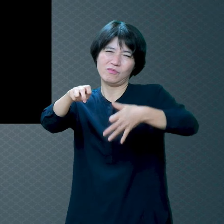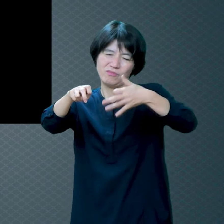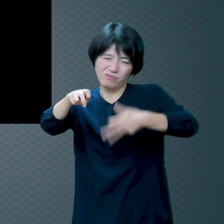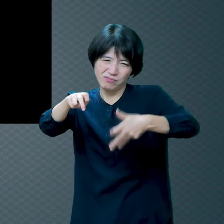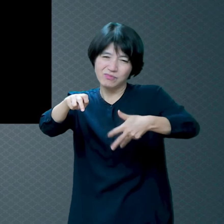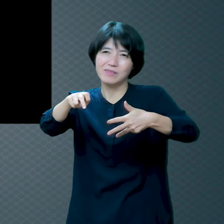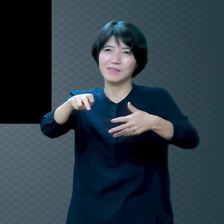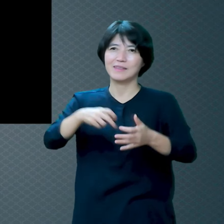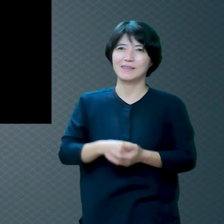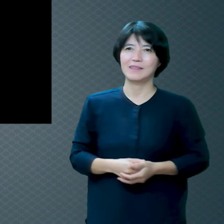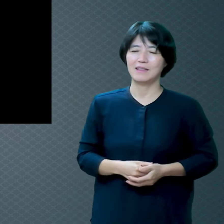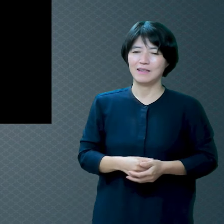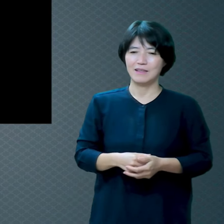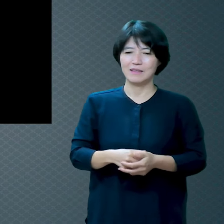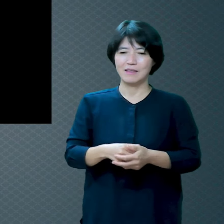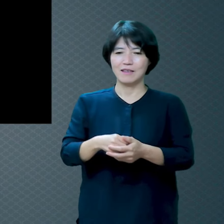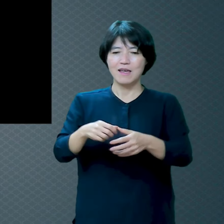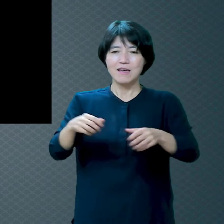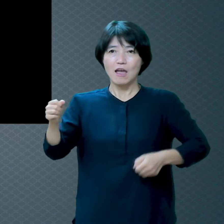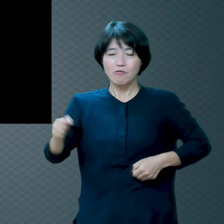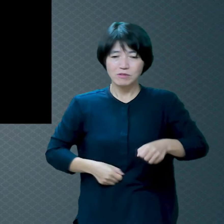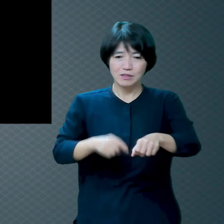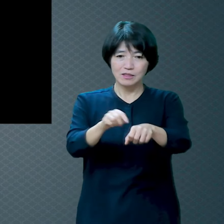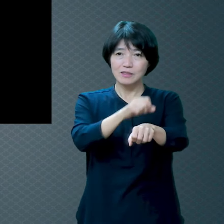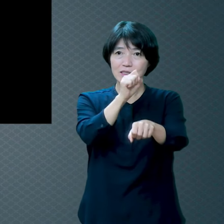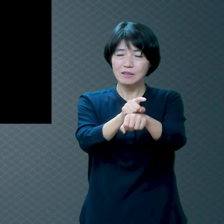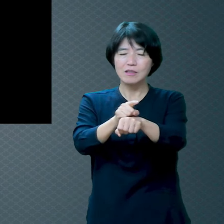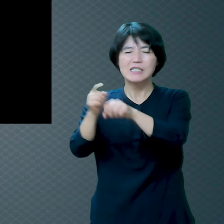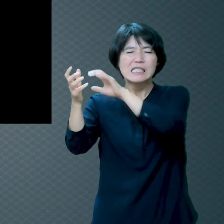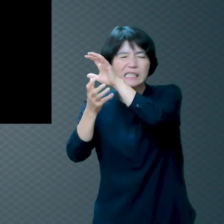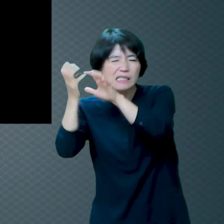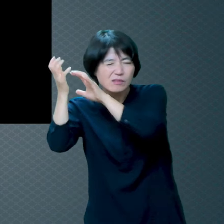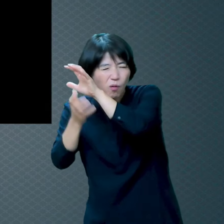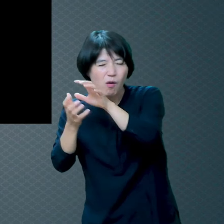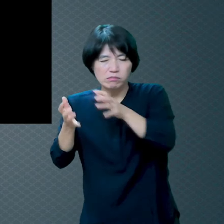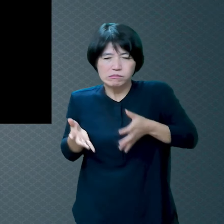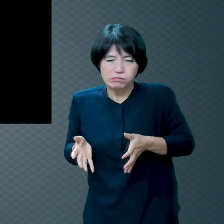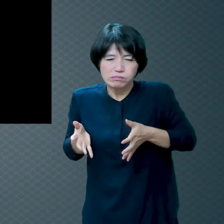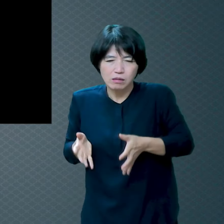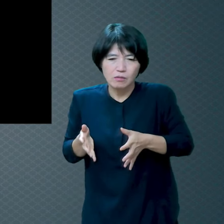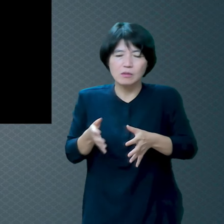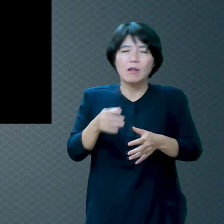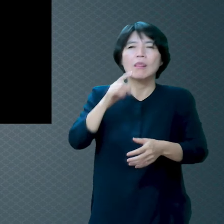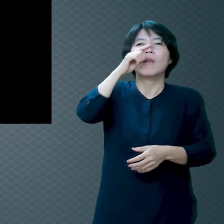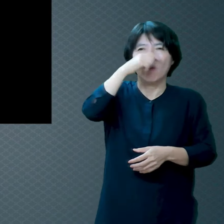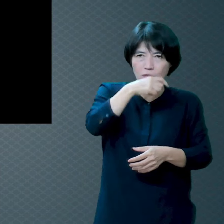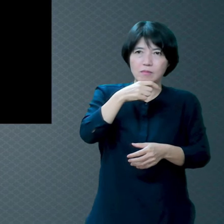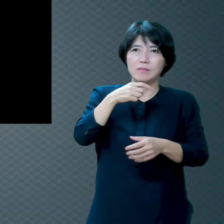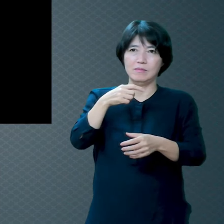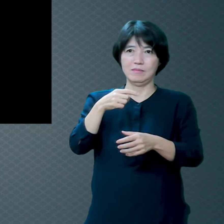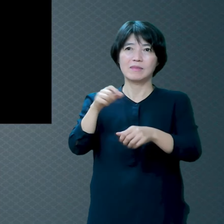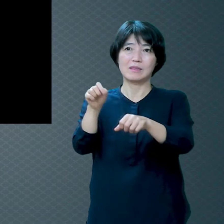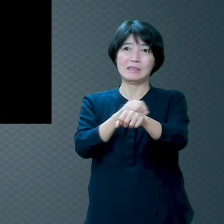더럽고 그런데 가운데 마귀를 형상해 놓은 거예요 가운데